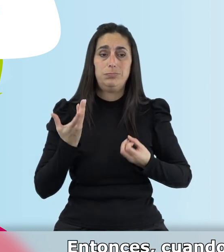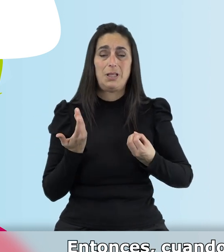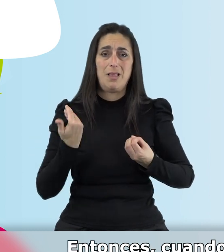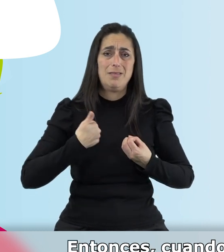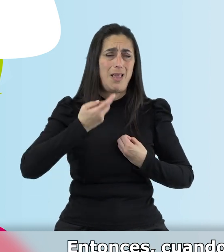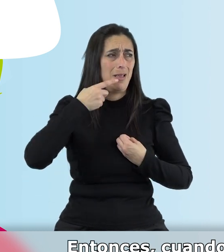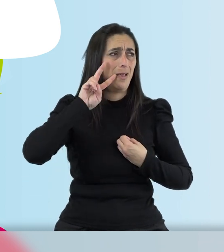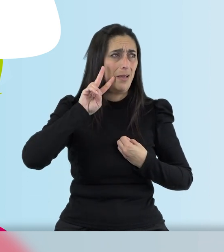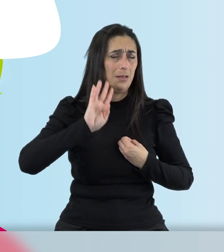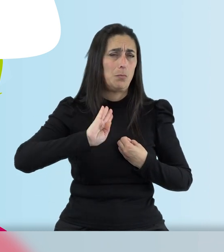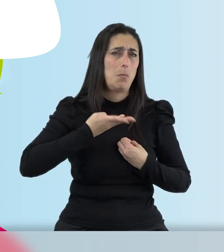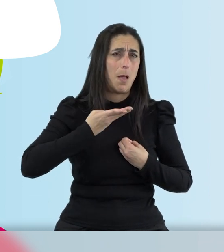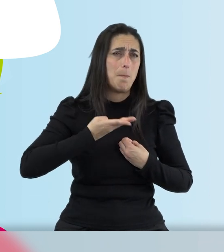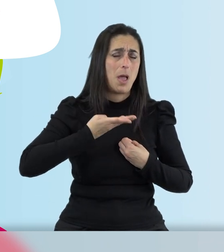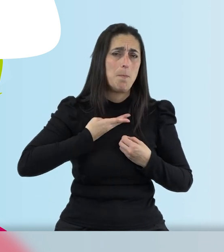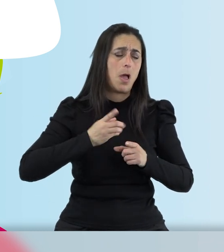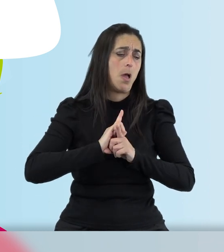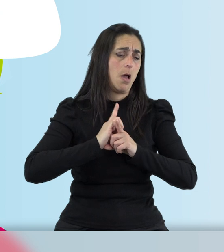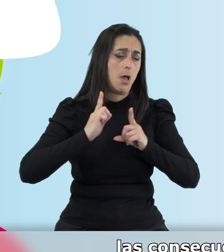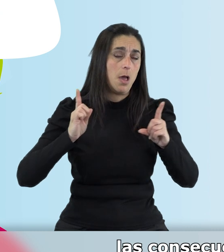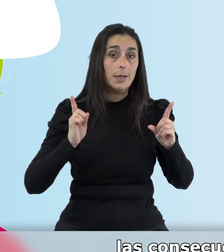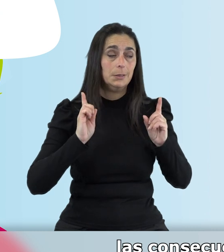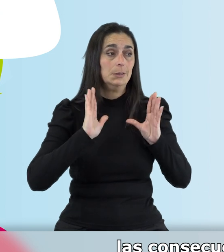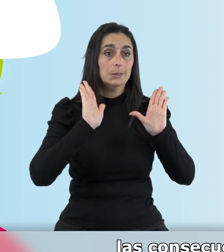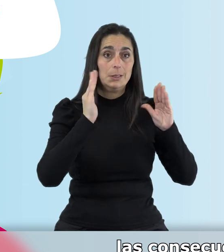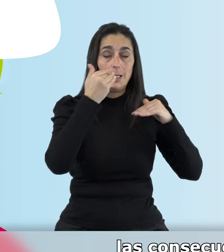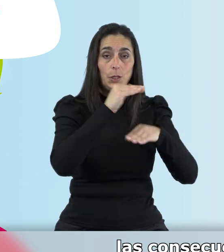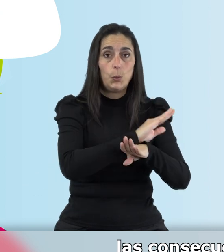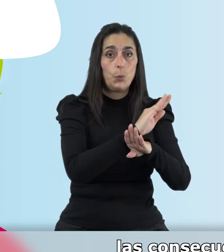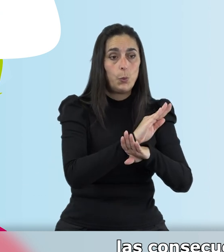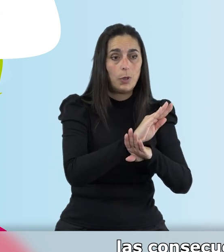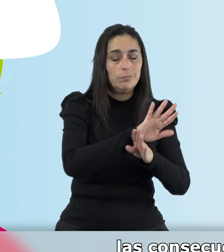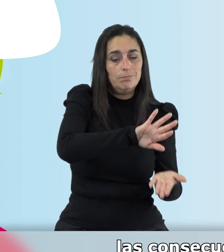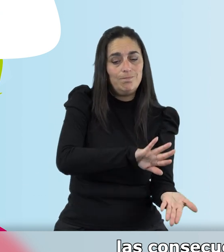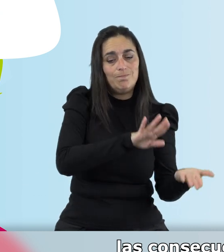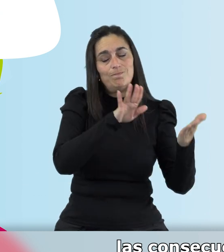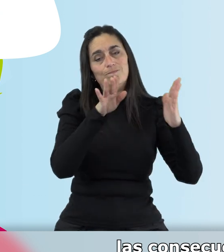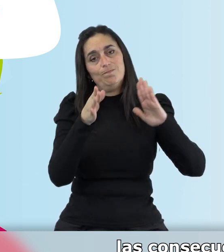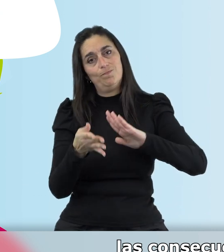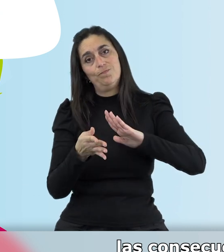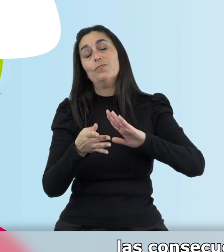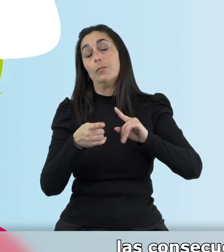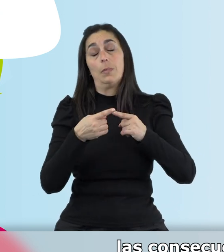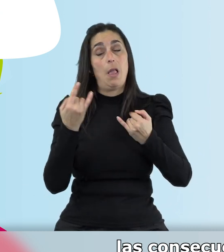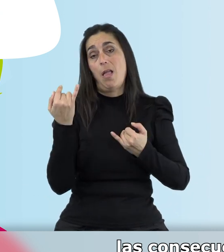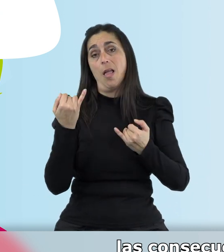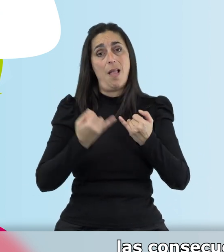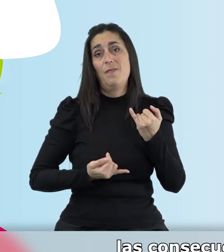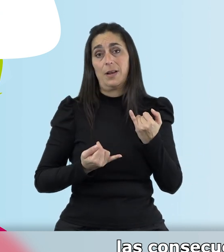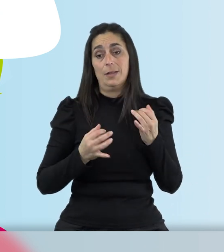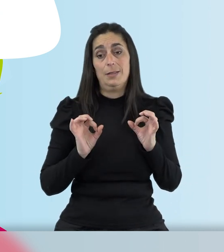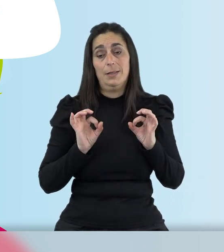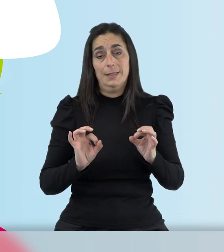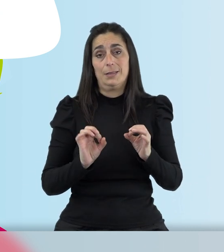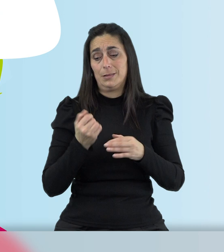una larga temporada atendiendo a una persona, pues bueno, pues las consecuencias acaban siendo estas que